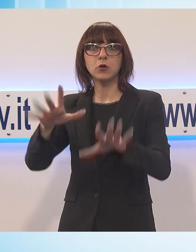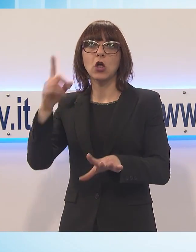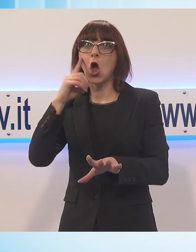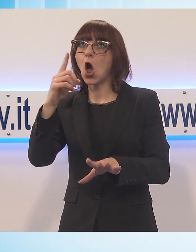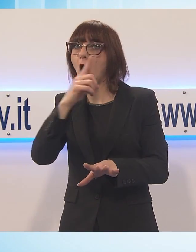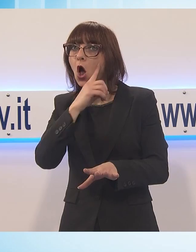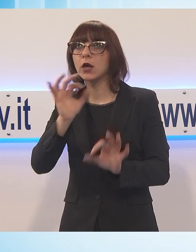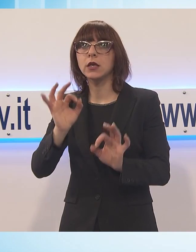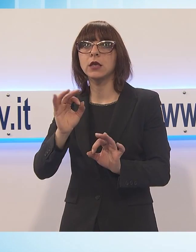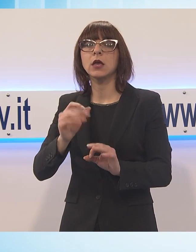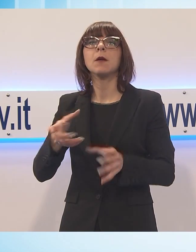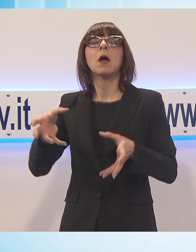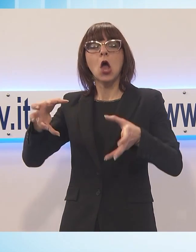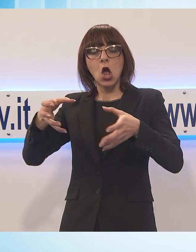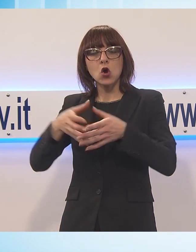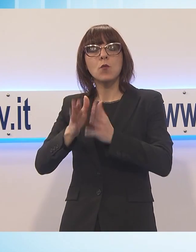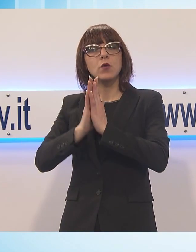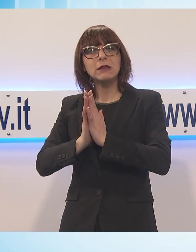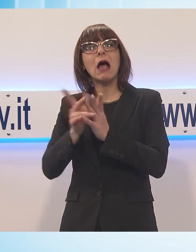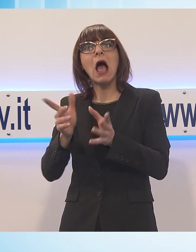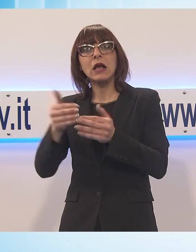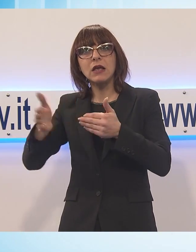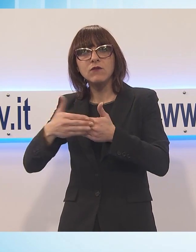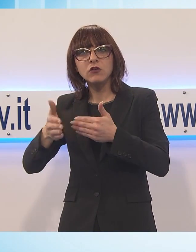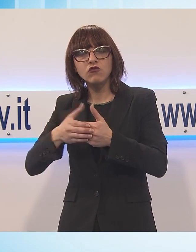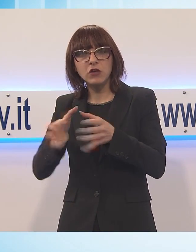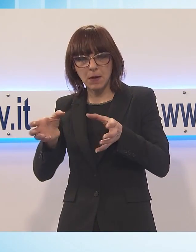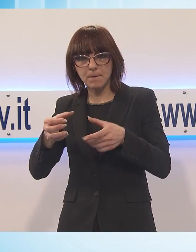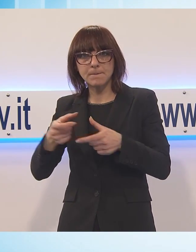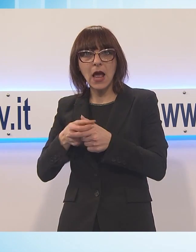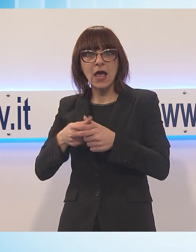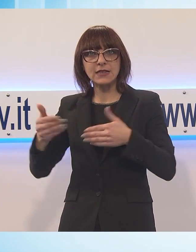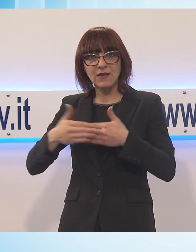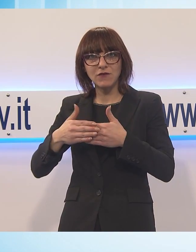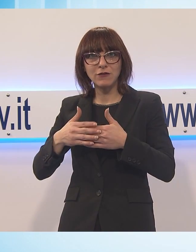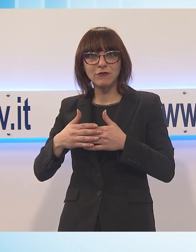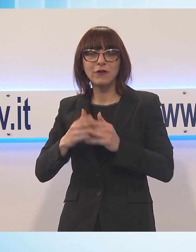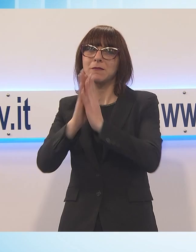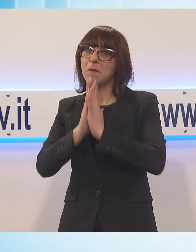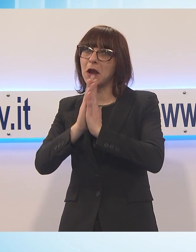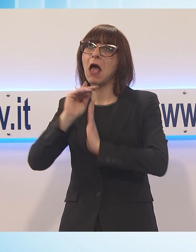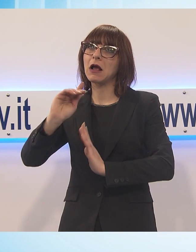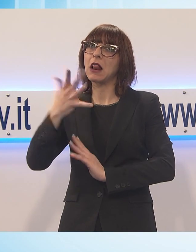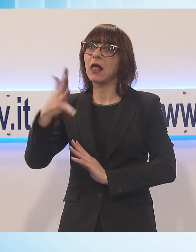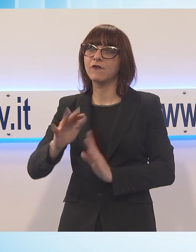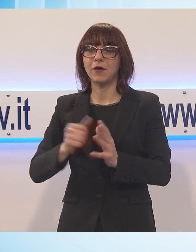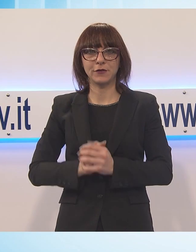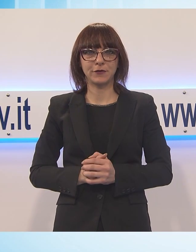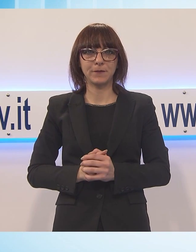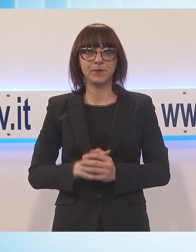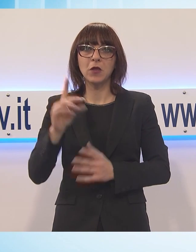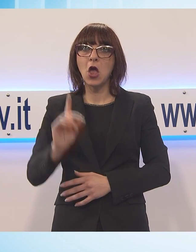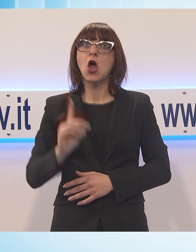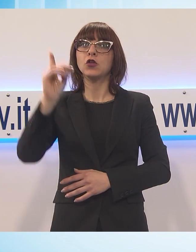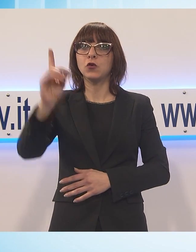si rivolgeva questa comunità ma anche tutte le comunità intorno ai paesi vicini. Domenica prossima, 13 gennaio alle 16.30, nella chiesa